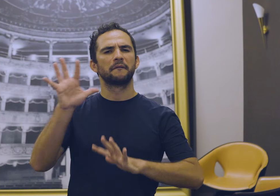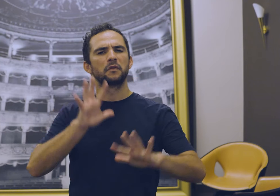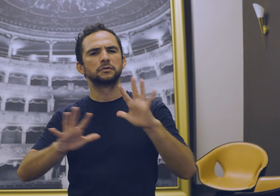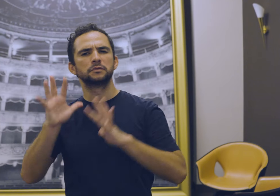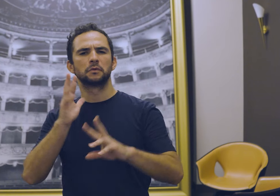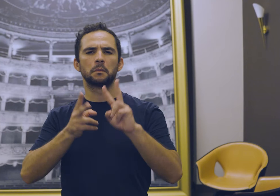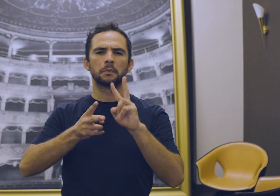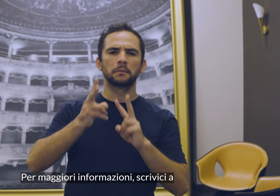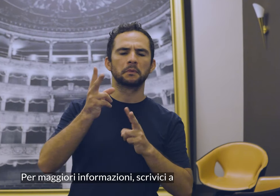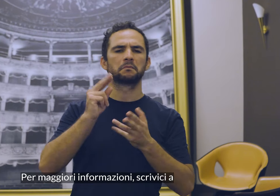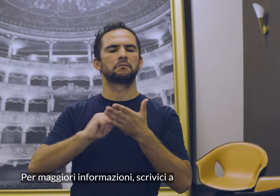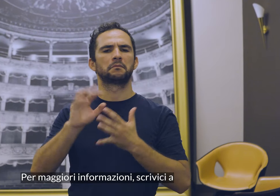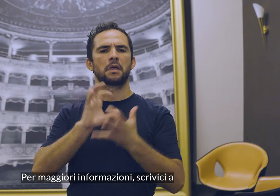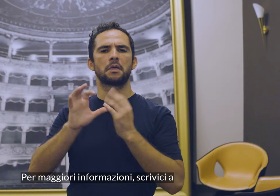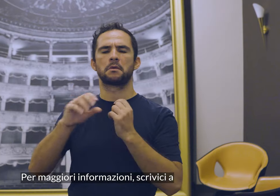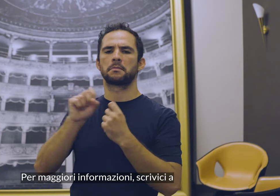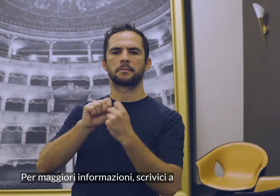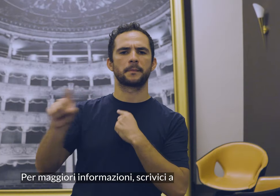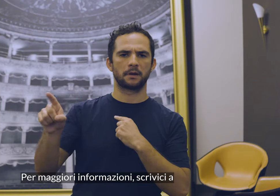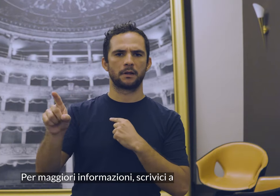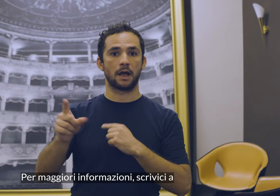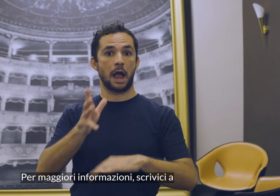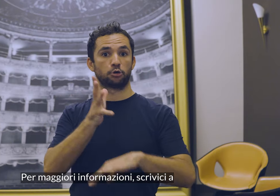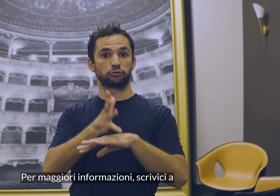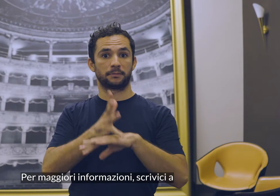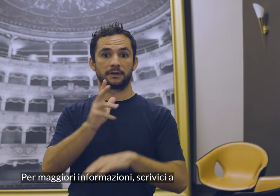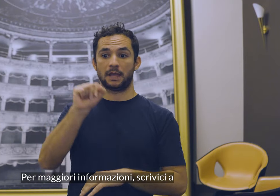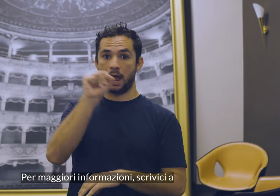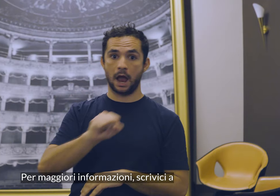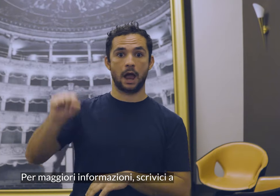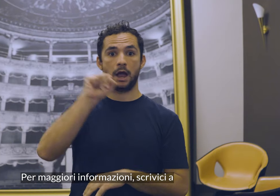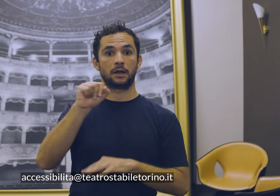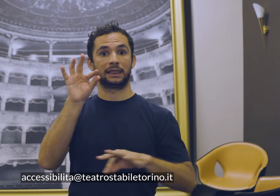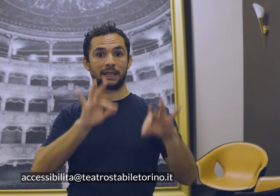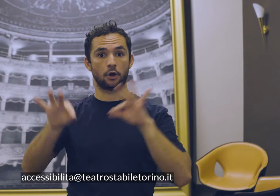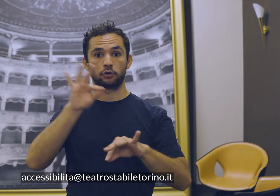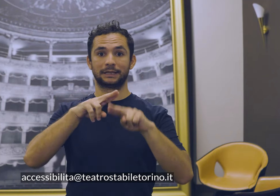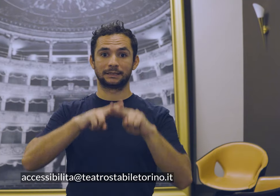Per maggiori informazioni scrivici a accessibilità